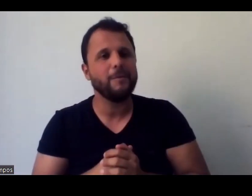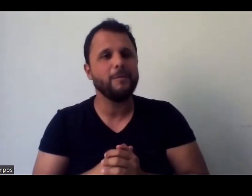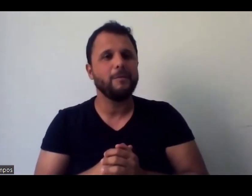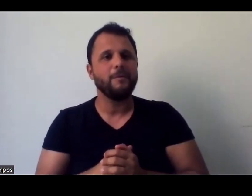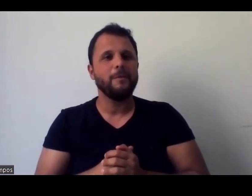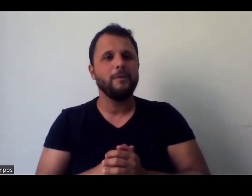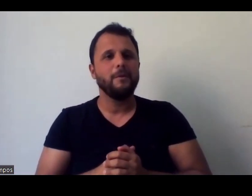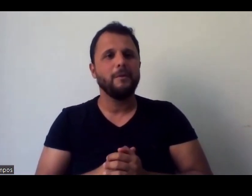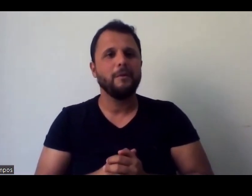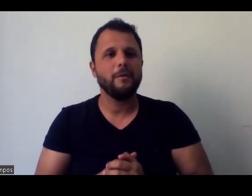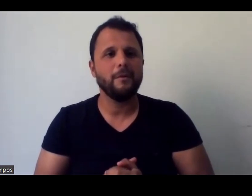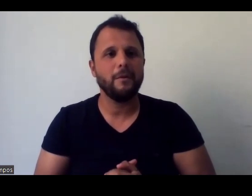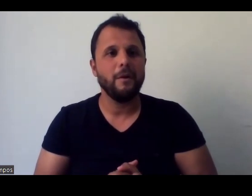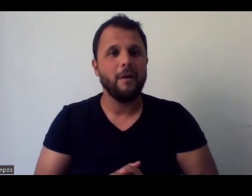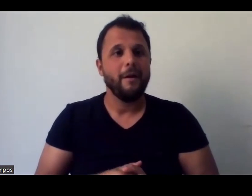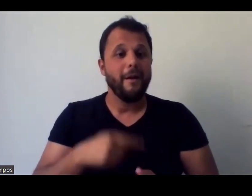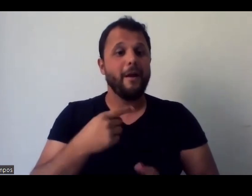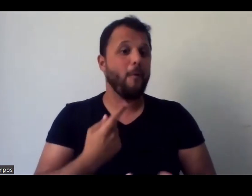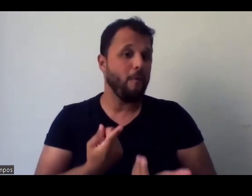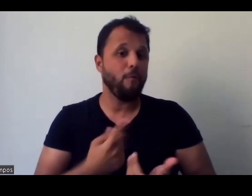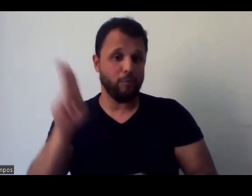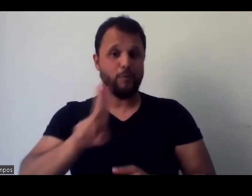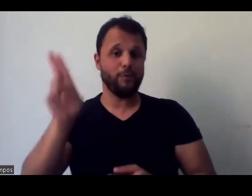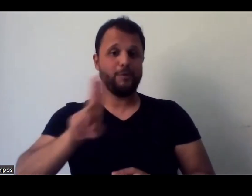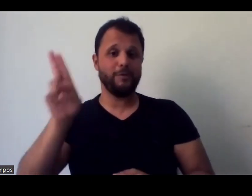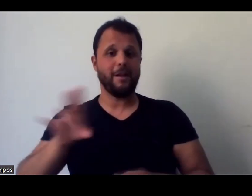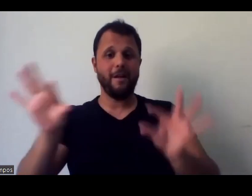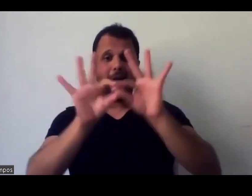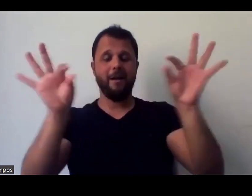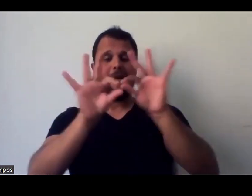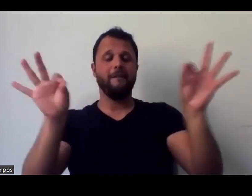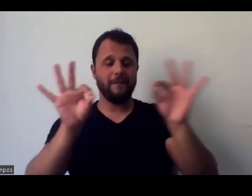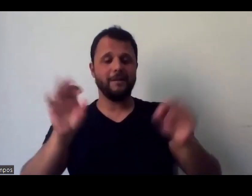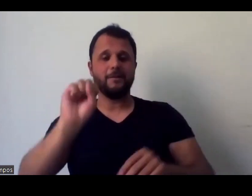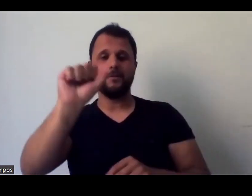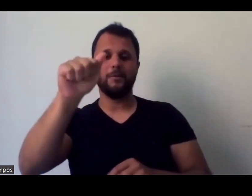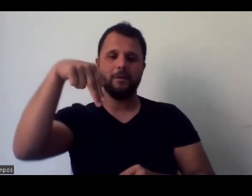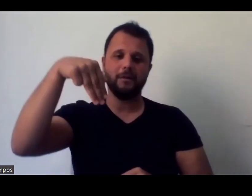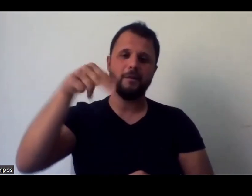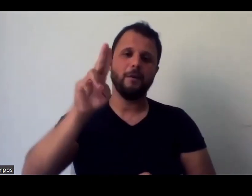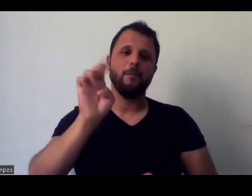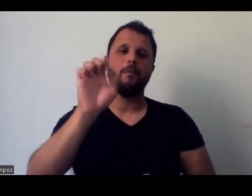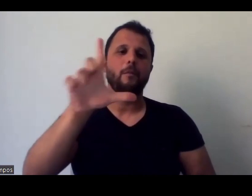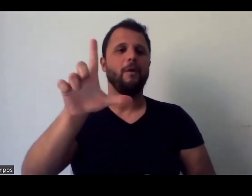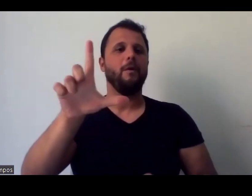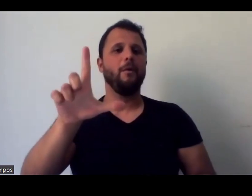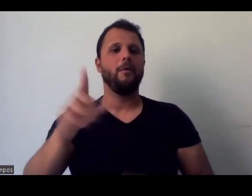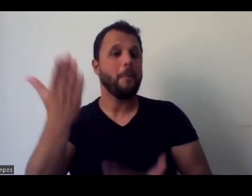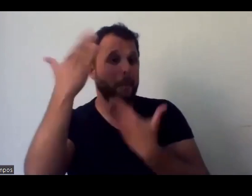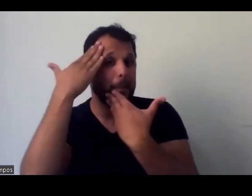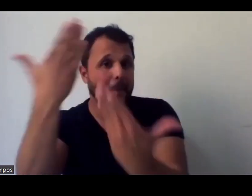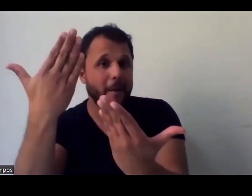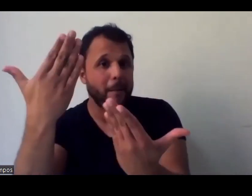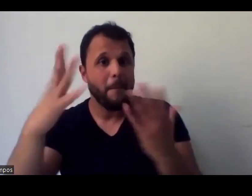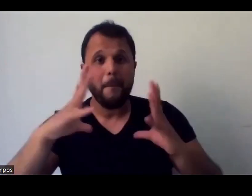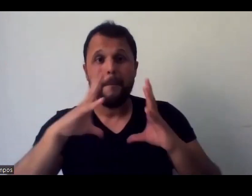vou utilizar, né, dessa fala aí do Samuel, deixando a gratidão dele para todo, né, a conversa que a